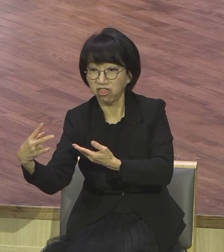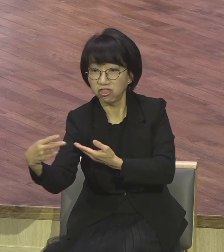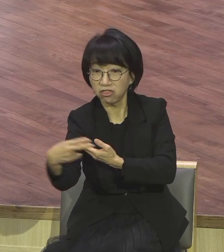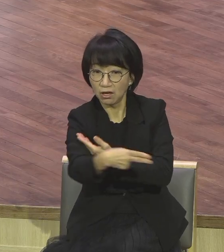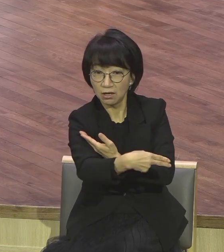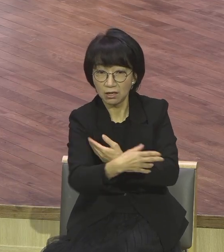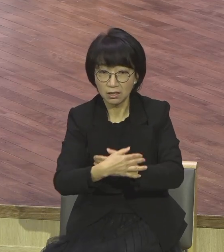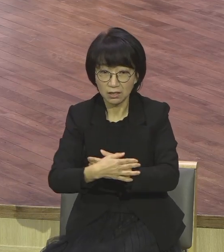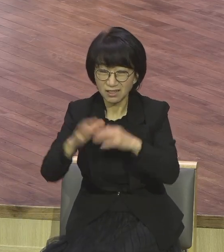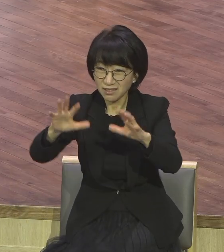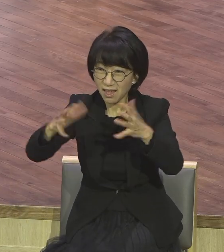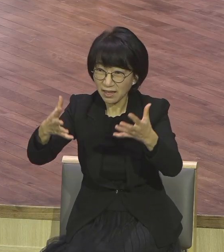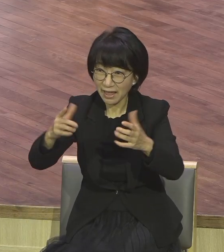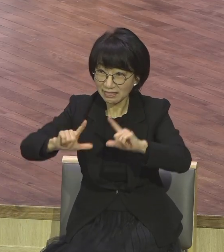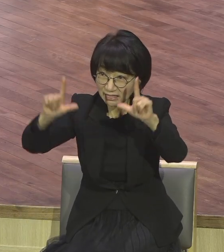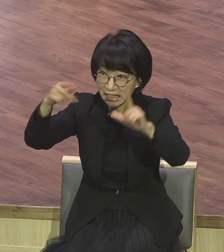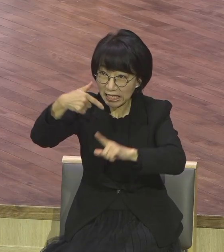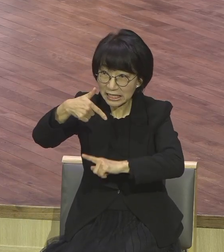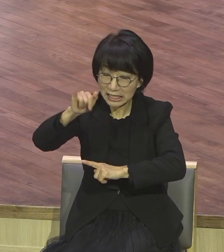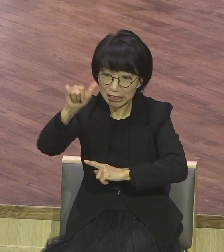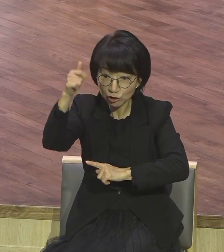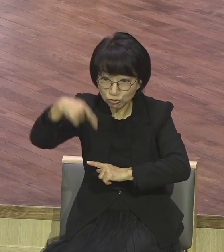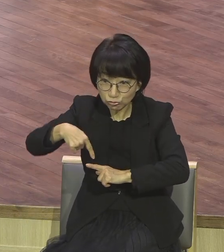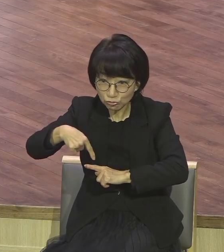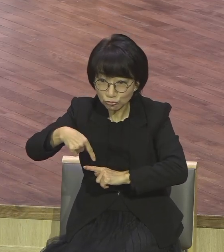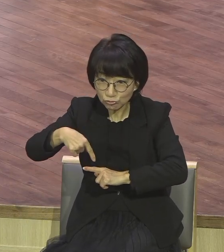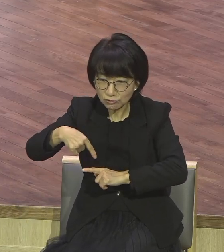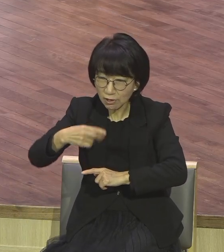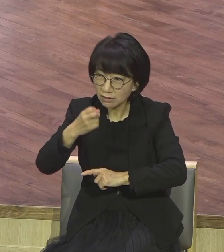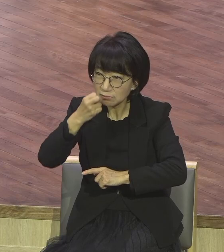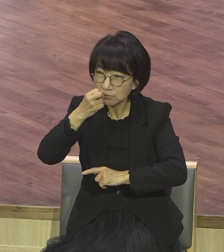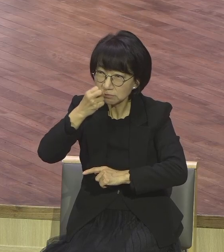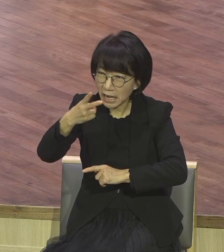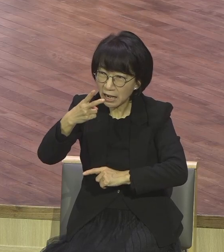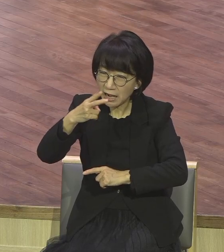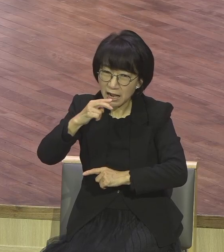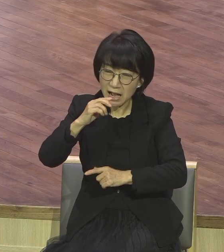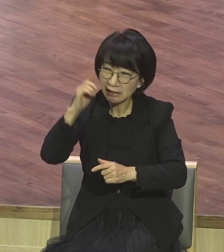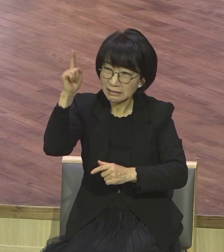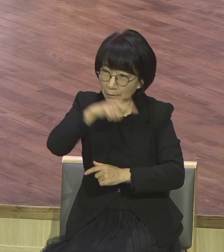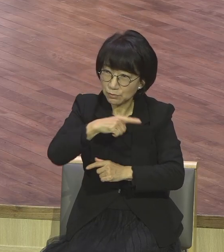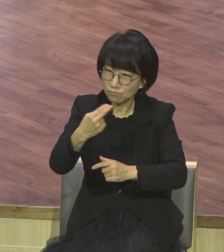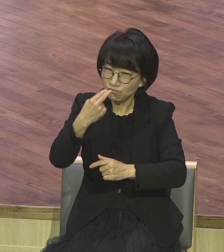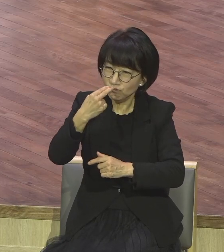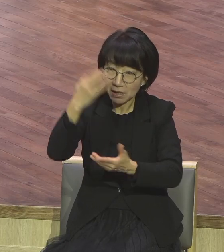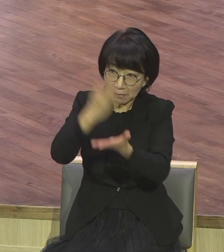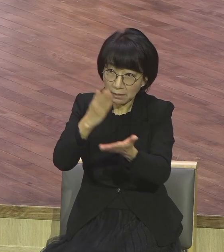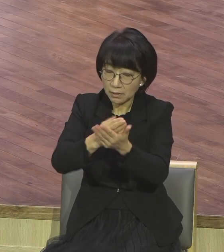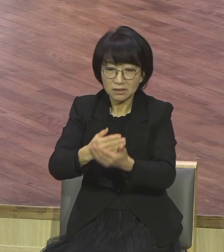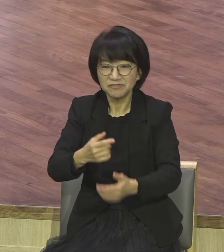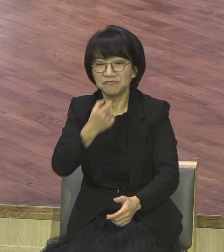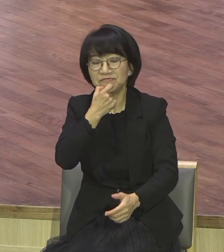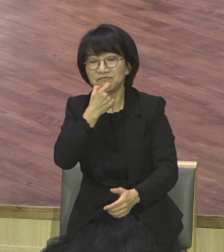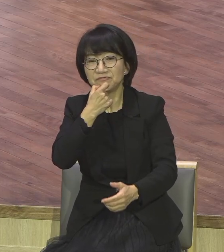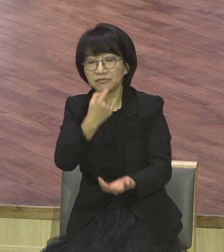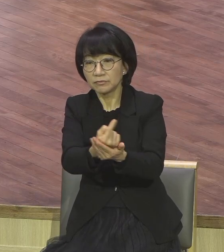필요없어 이런 행동의 일부 백인들이 말이에요. 그것도 아주